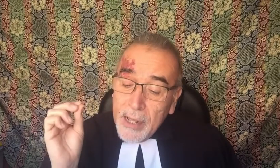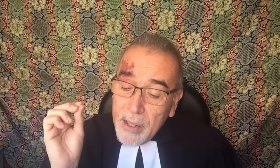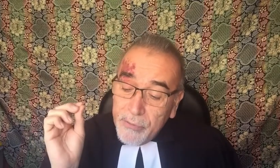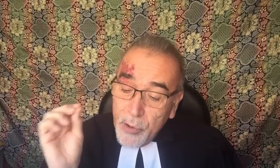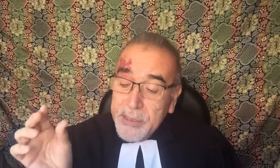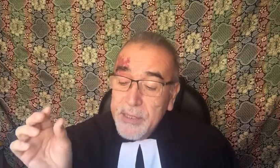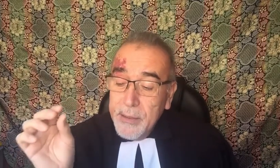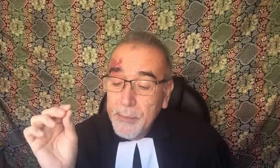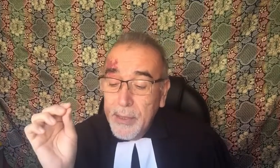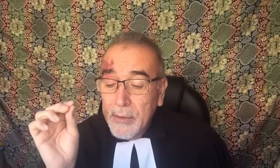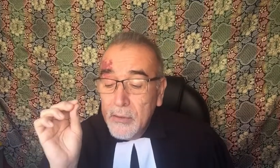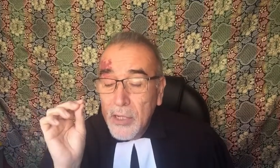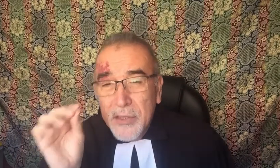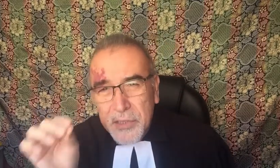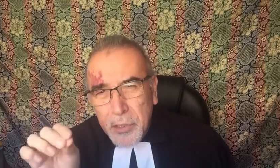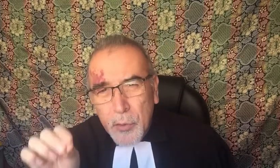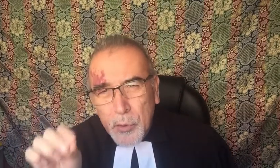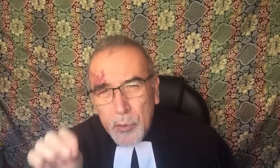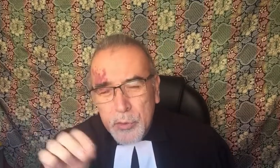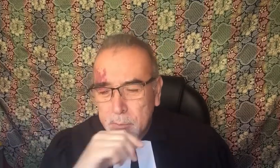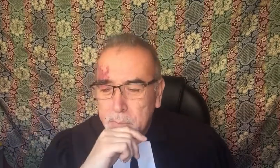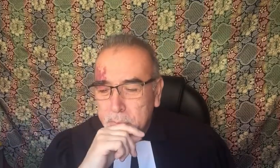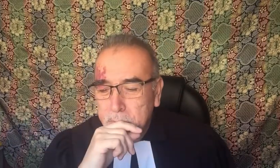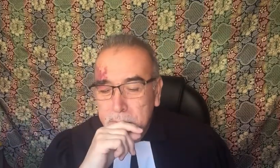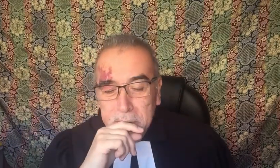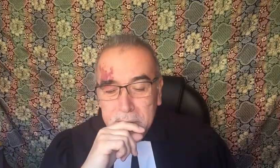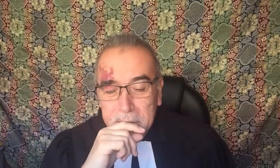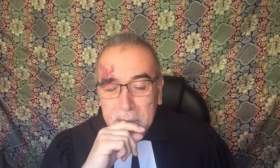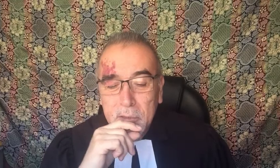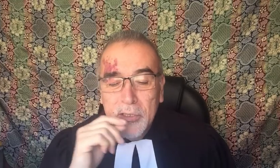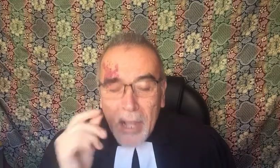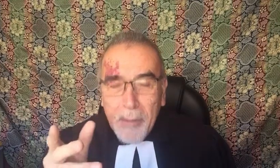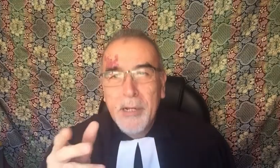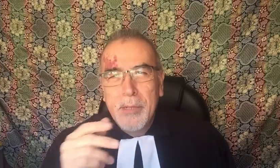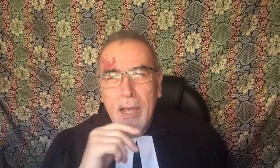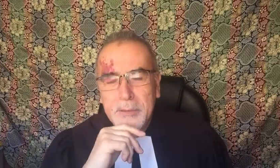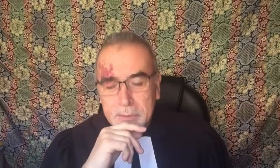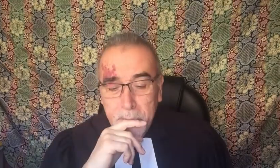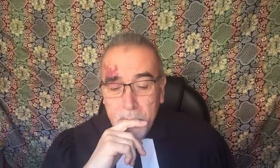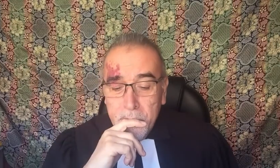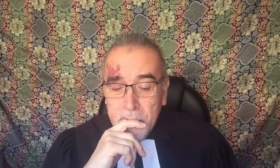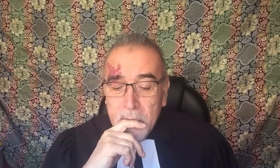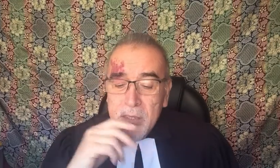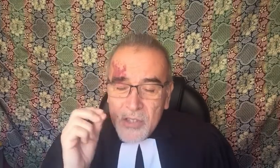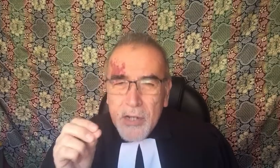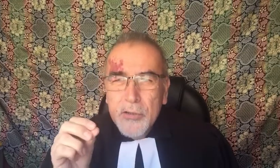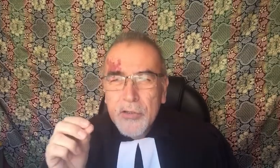fuerza para contradecirlo incluso y contaban el milagro, llenos de